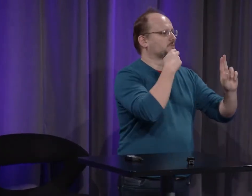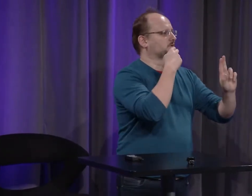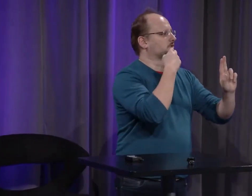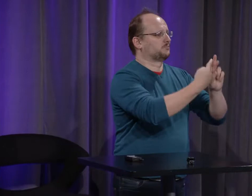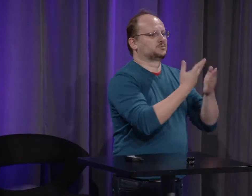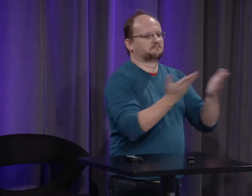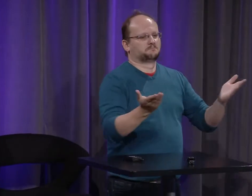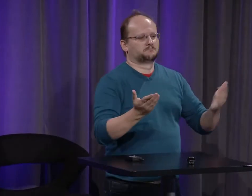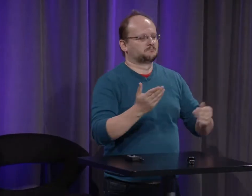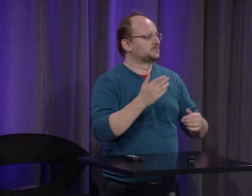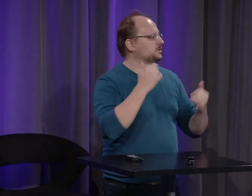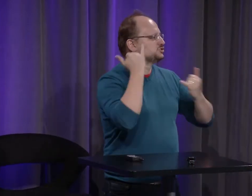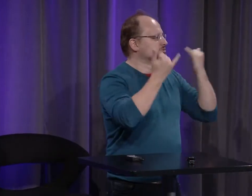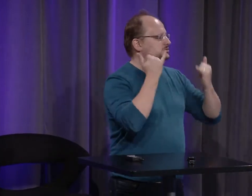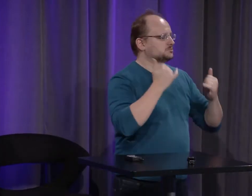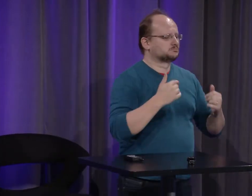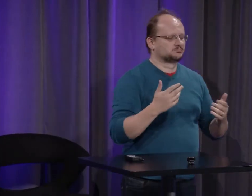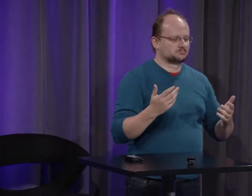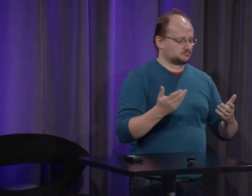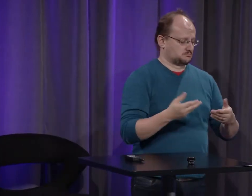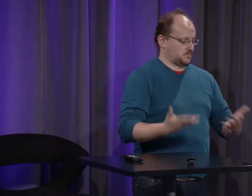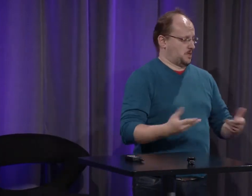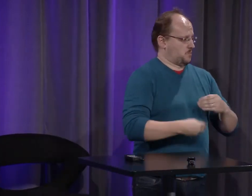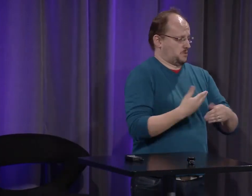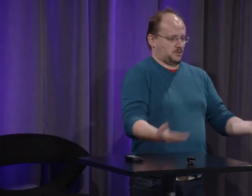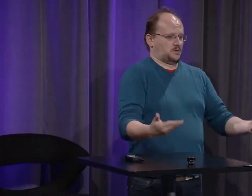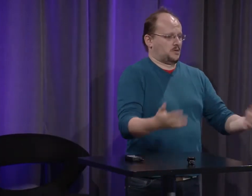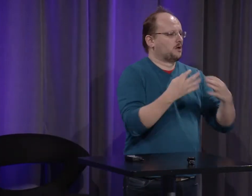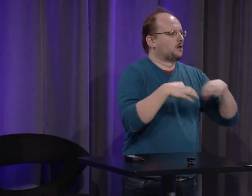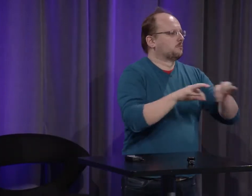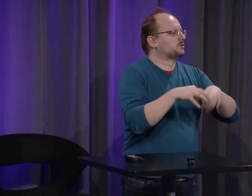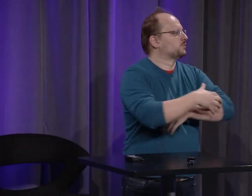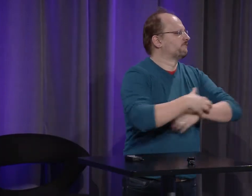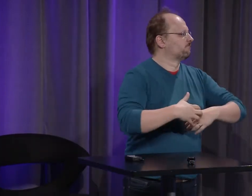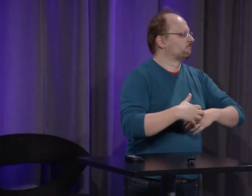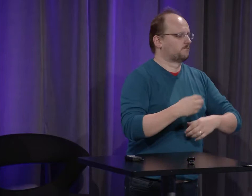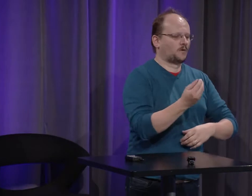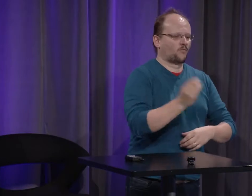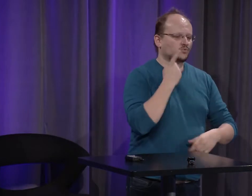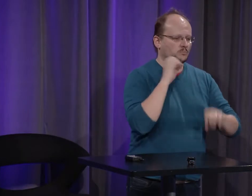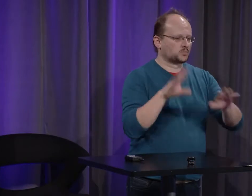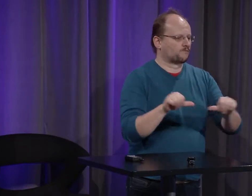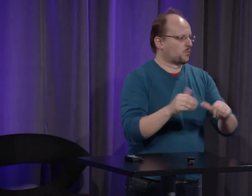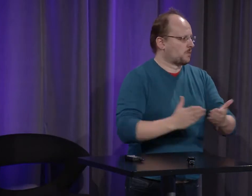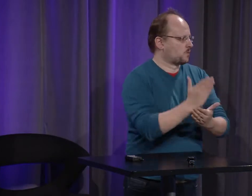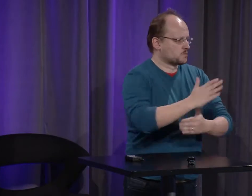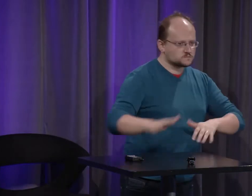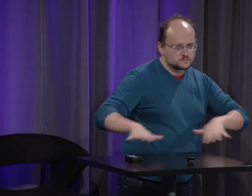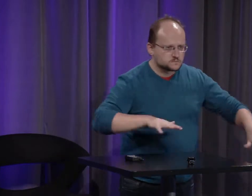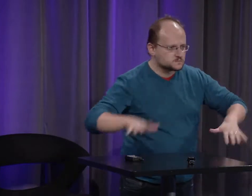alors pour répondre simplement imaginons aujourd'hui dans un pays pauvre un enfant abandonné quel